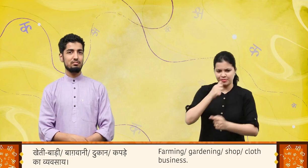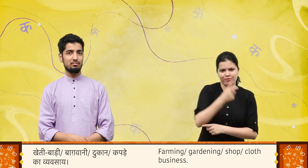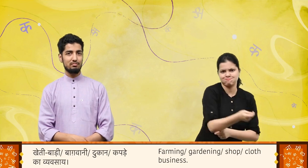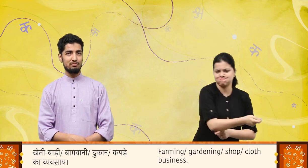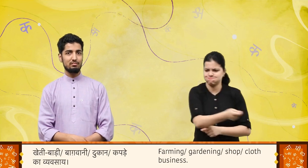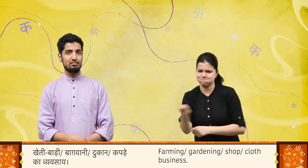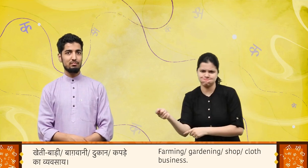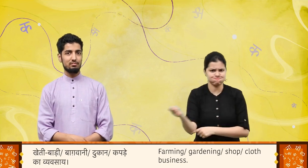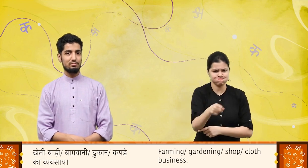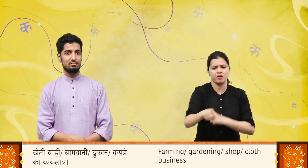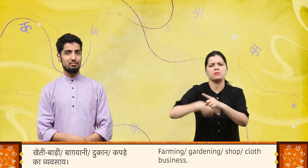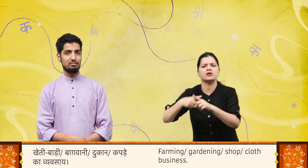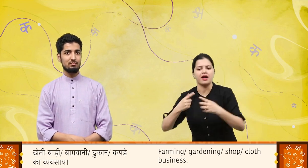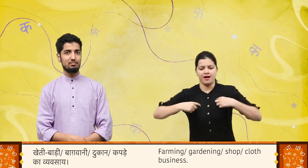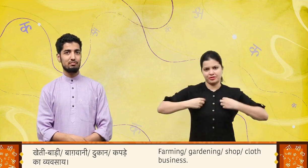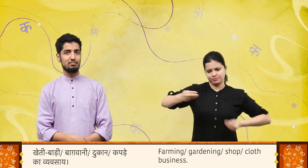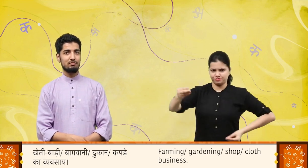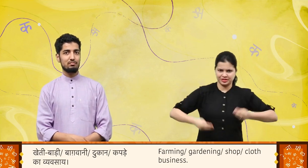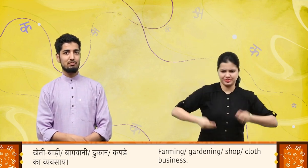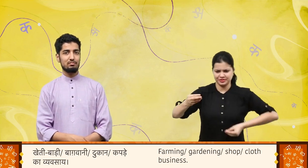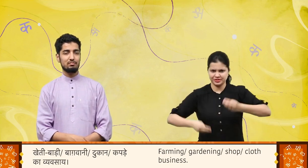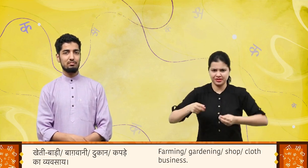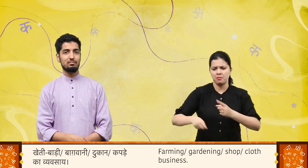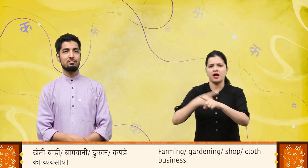दुकान, कपड़े का व्यवसाय